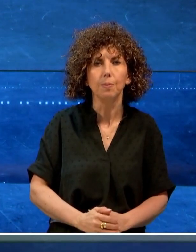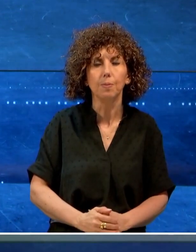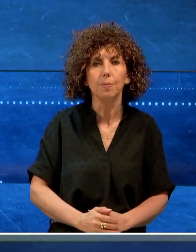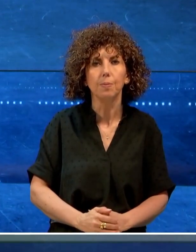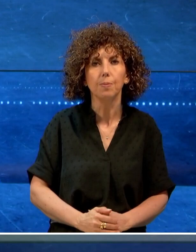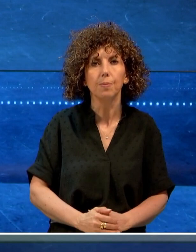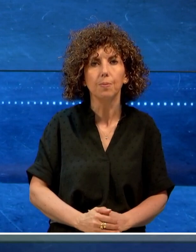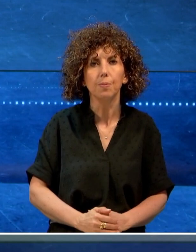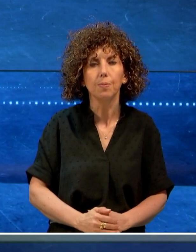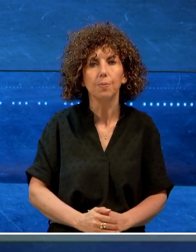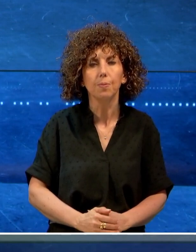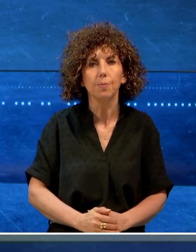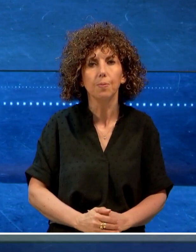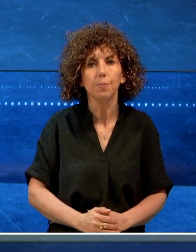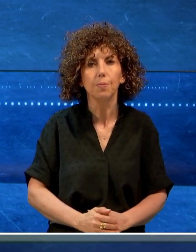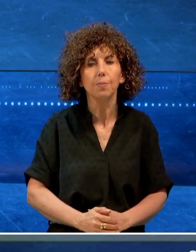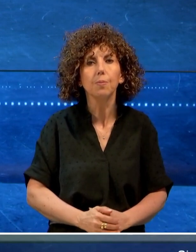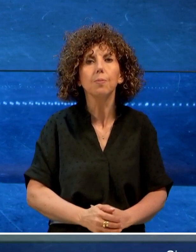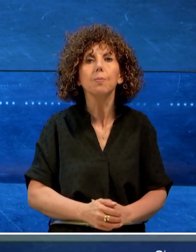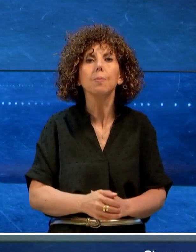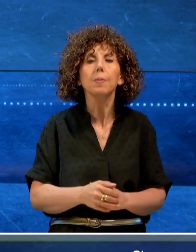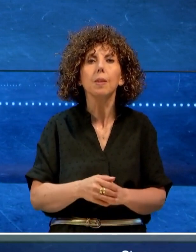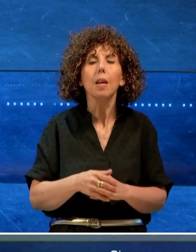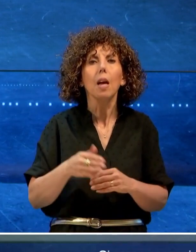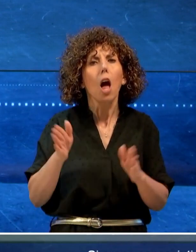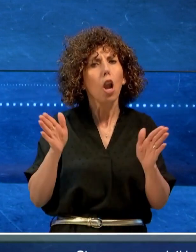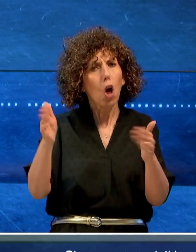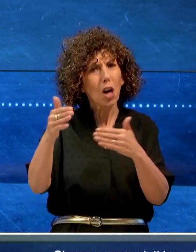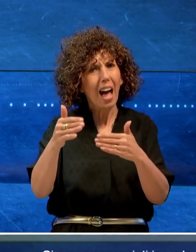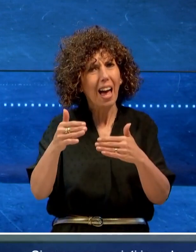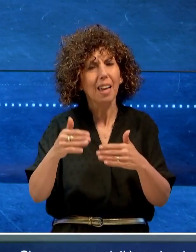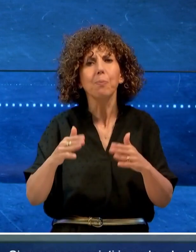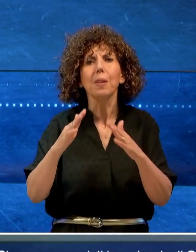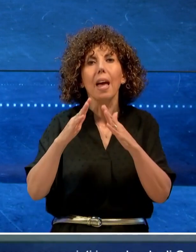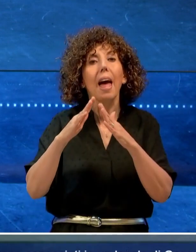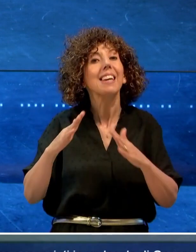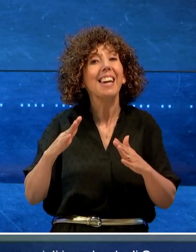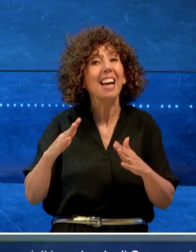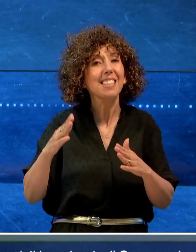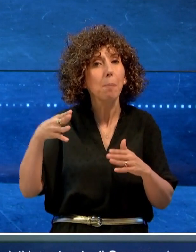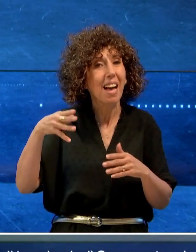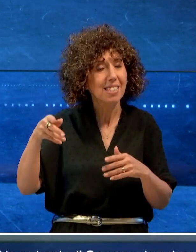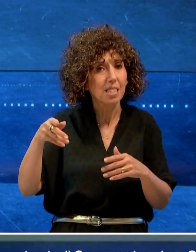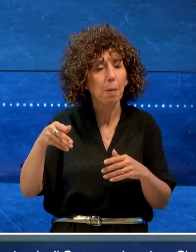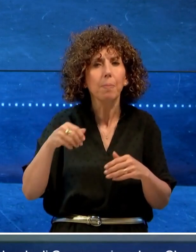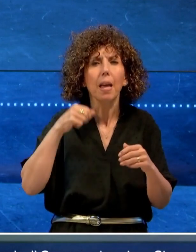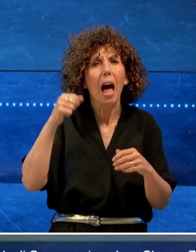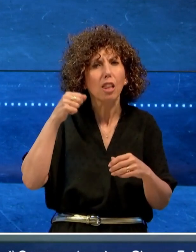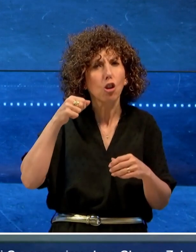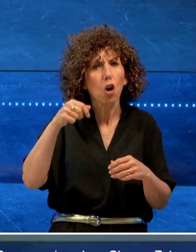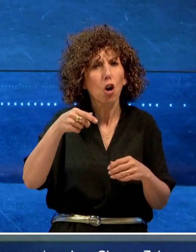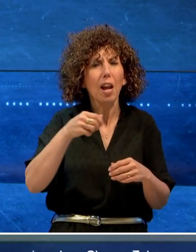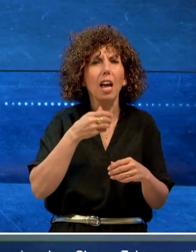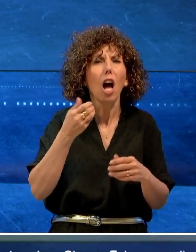Si erano conosciuti in un locale a Casa Massima dove Checco Zalone esordì sul palco di Zelikoff.